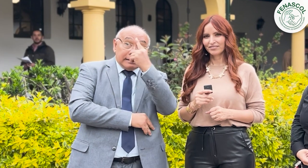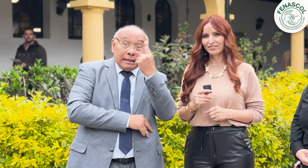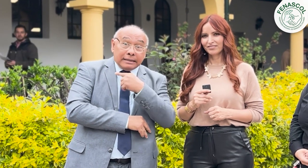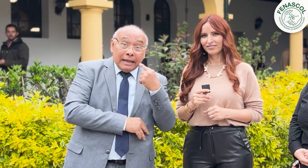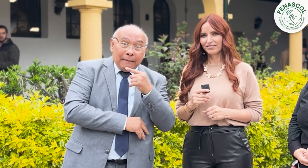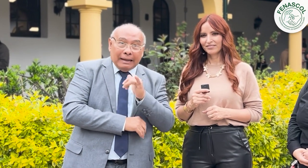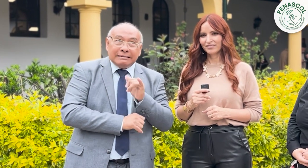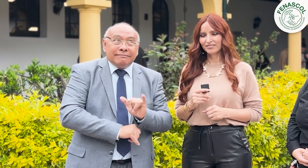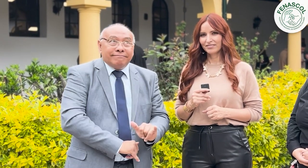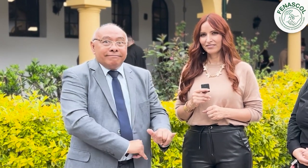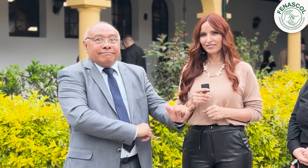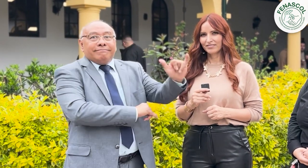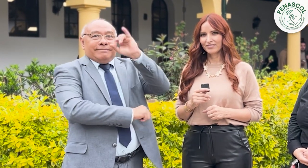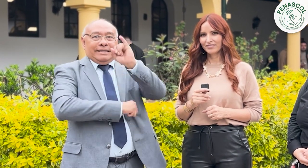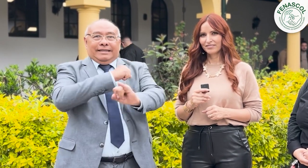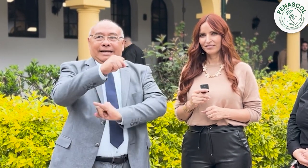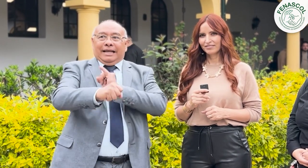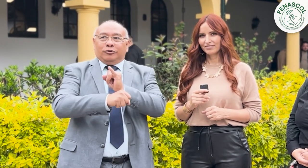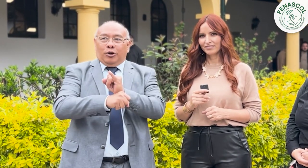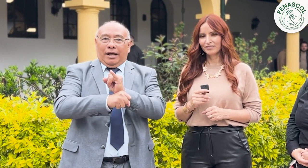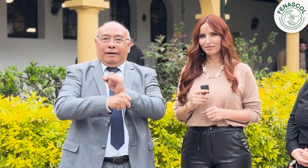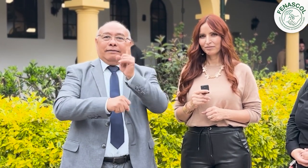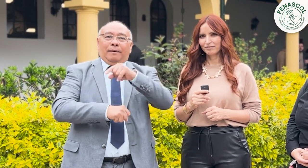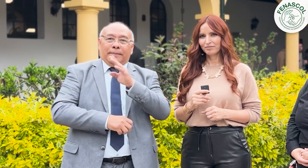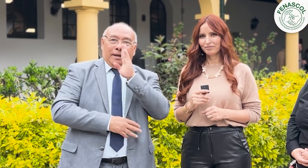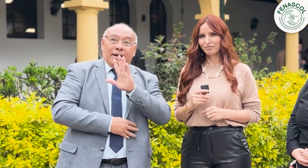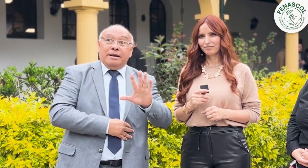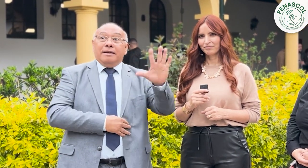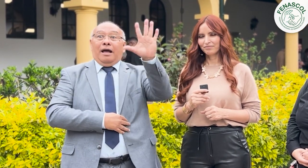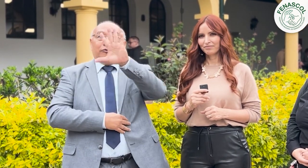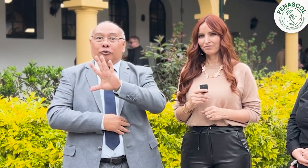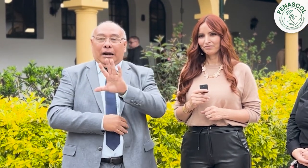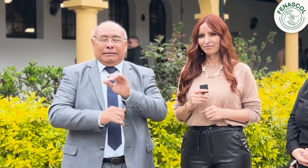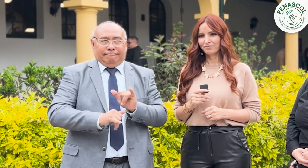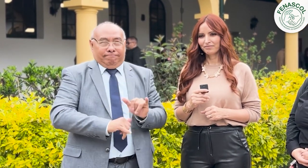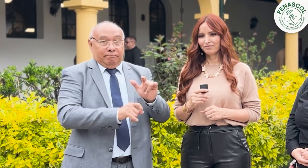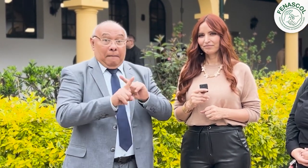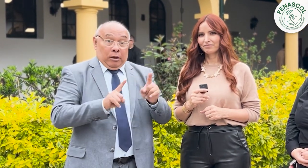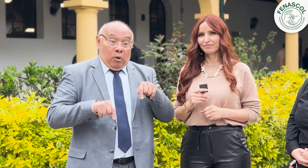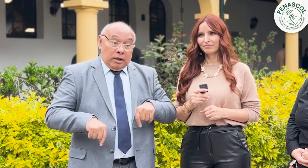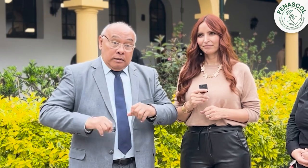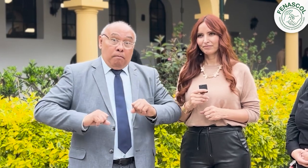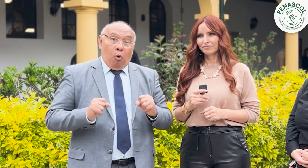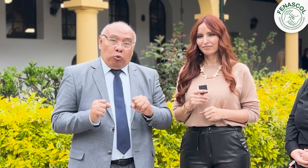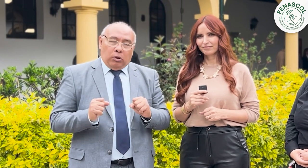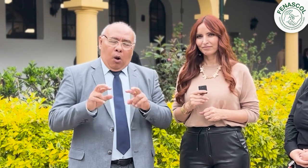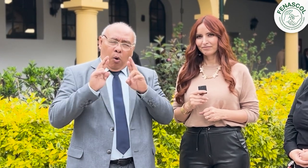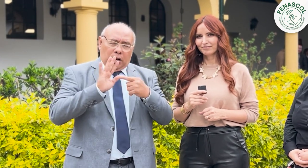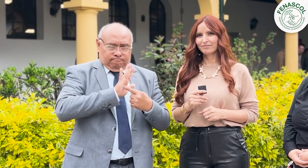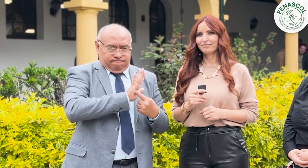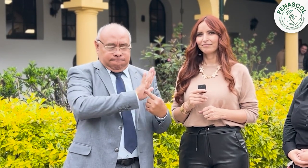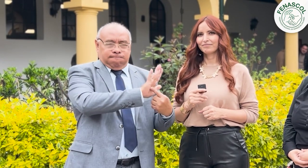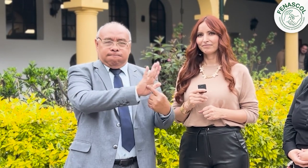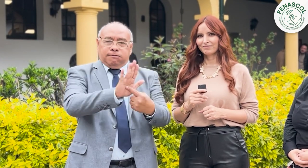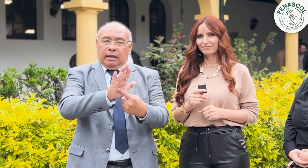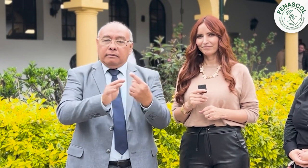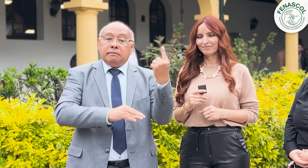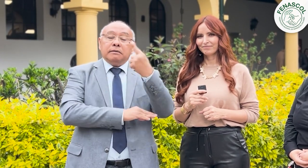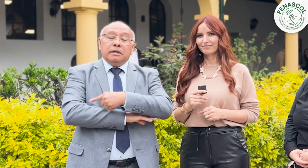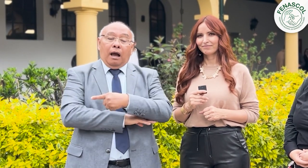que es la misma fecha de celebración a nivel nacional e internacional, y esperamos que este día no sea una simple celebración dirigida a las